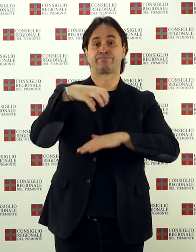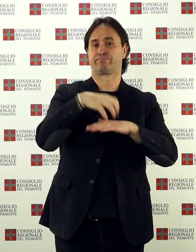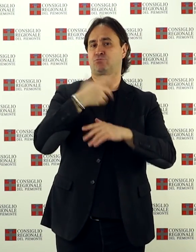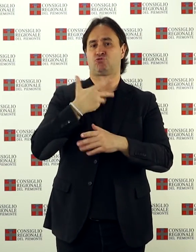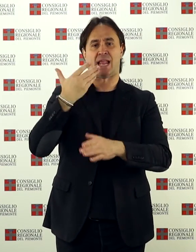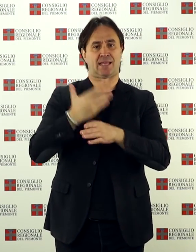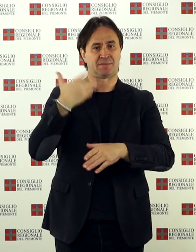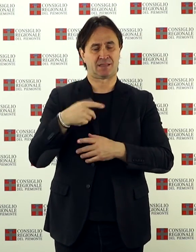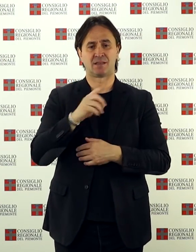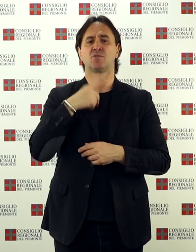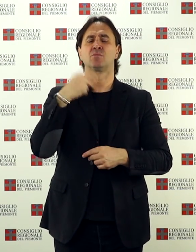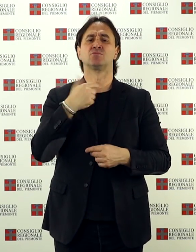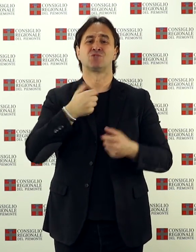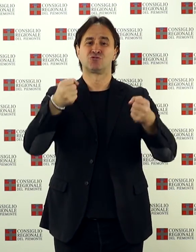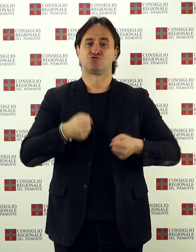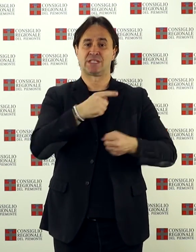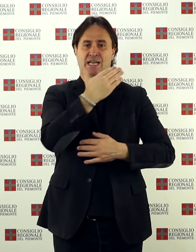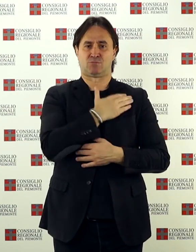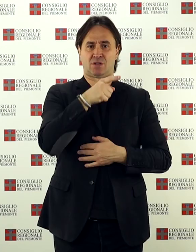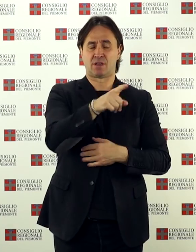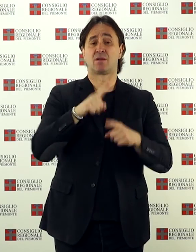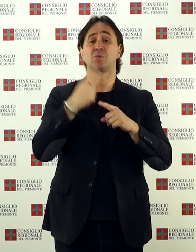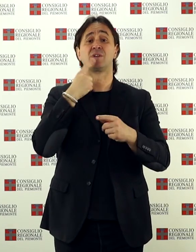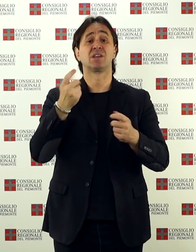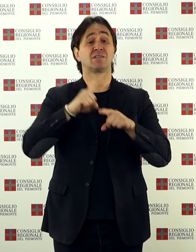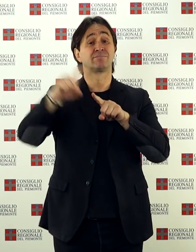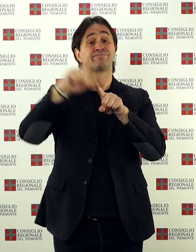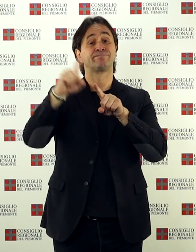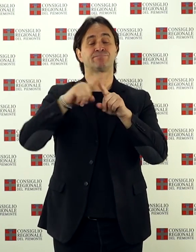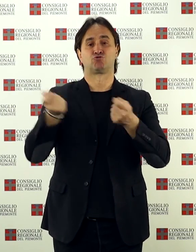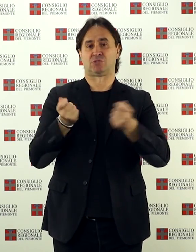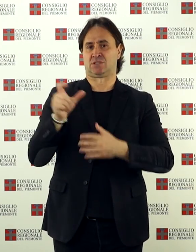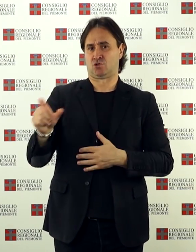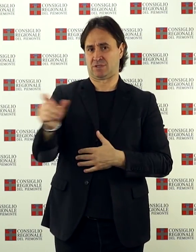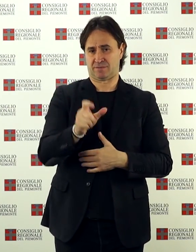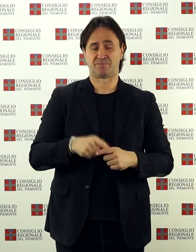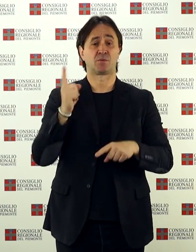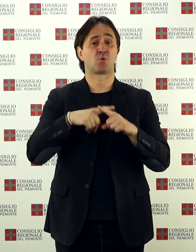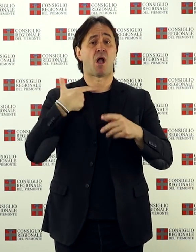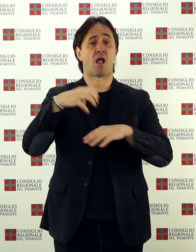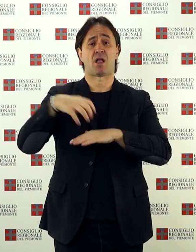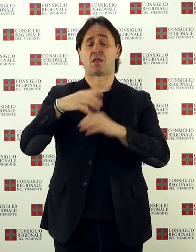specifica le responsabilità dell'osciatore, dei gestori degli impianti e degli amministratori locali.